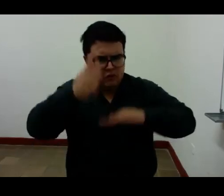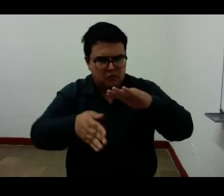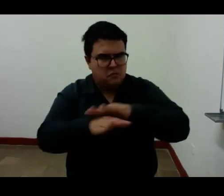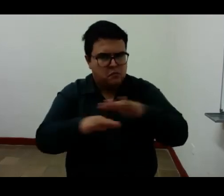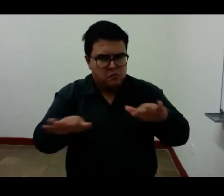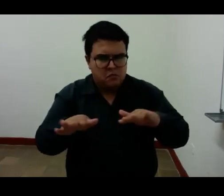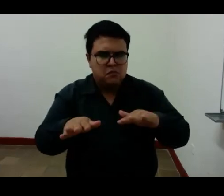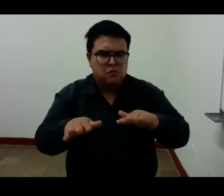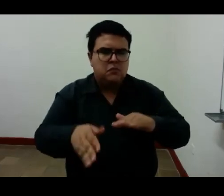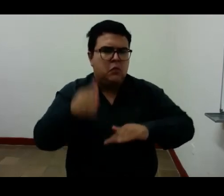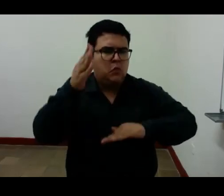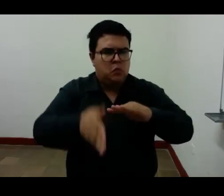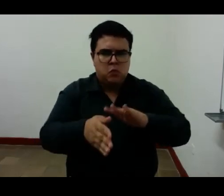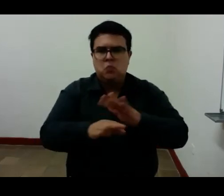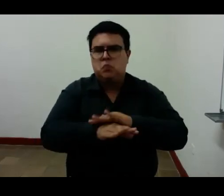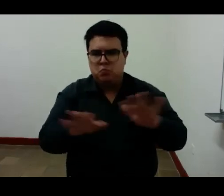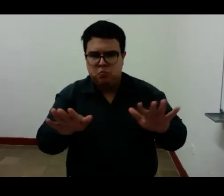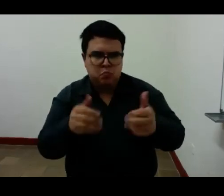cuando tú quieras